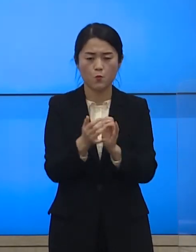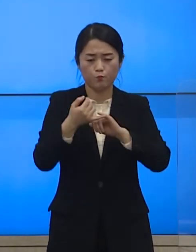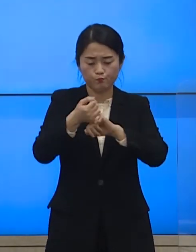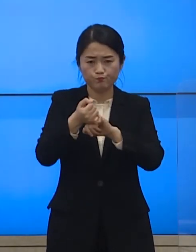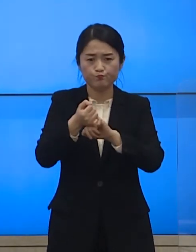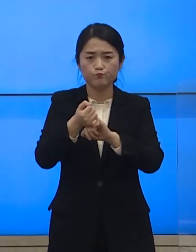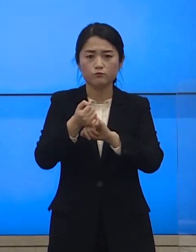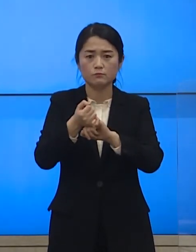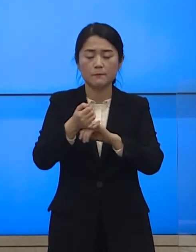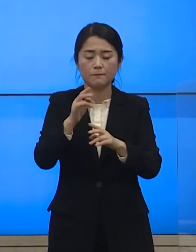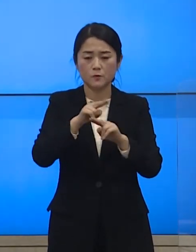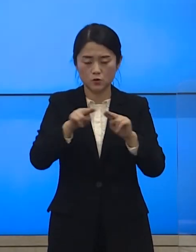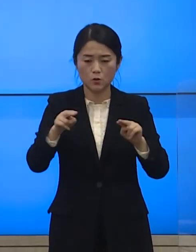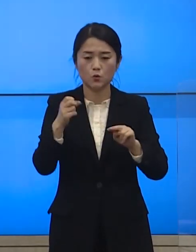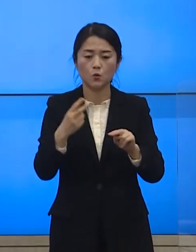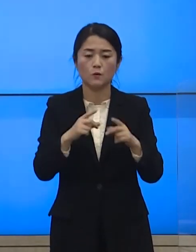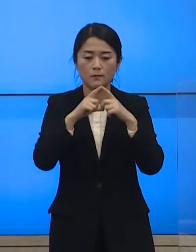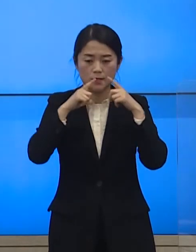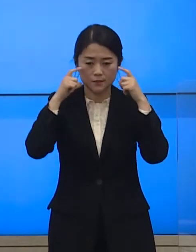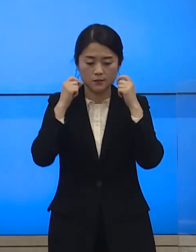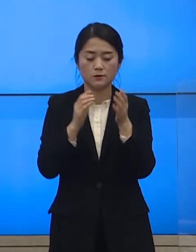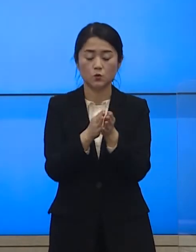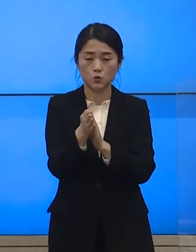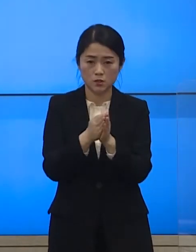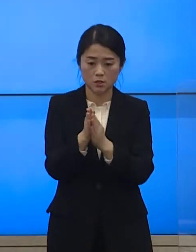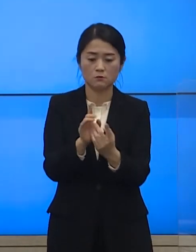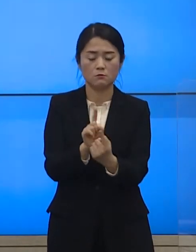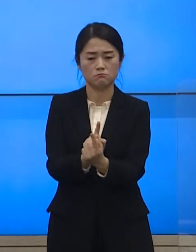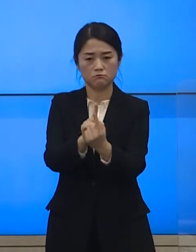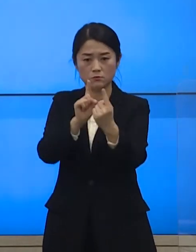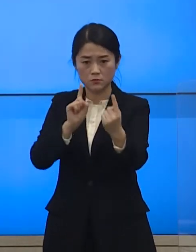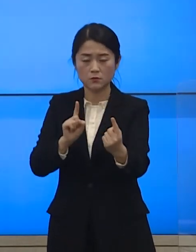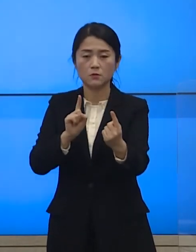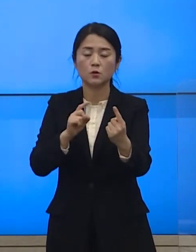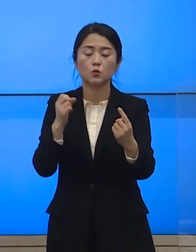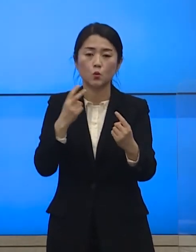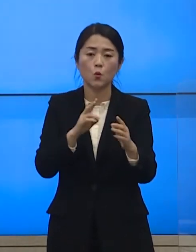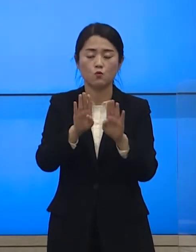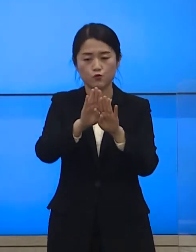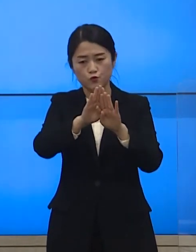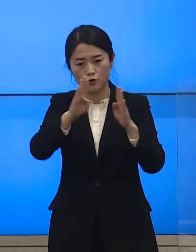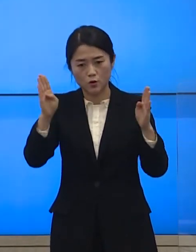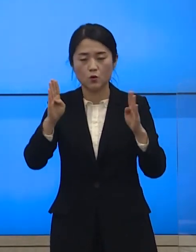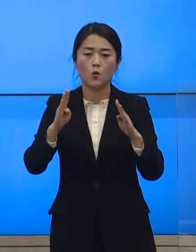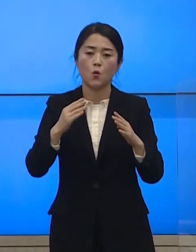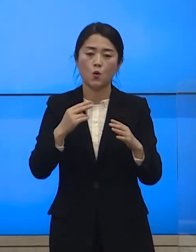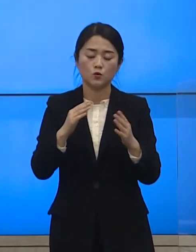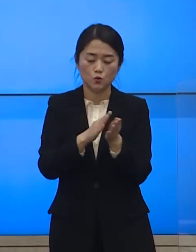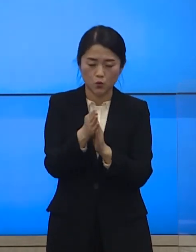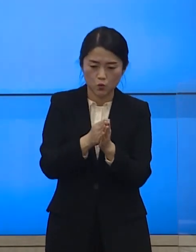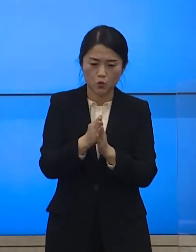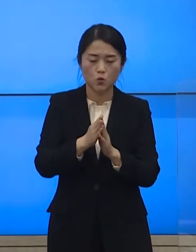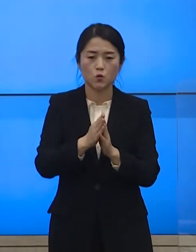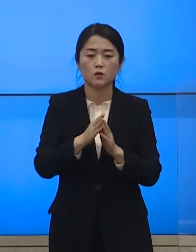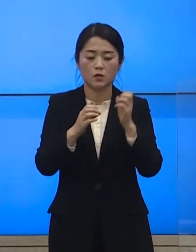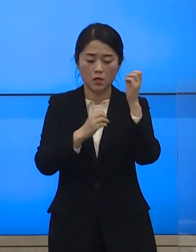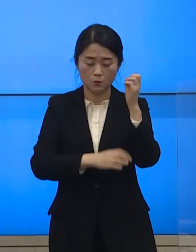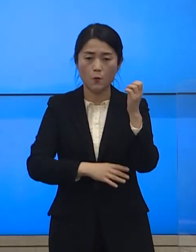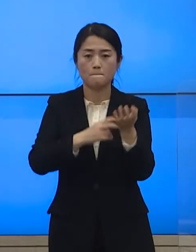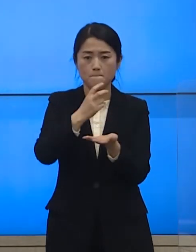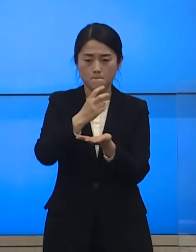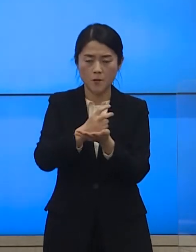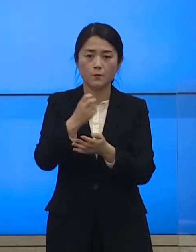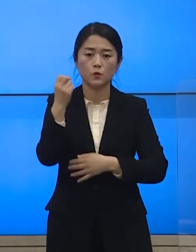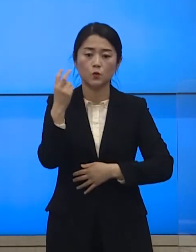마스크 착용과 손 씻기, 거리 두기와 환기, 소독 등 기본적인 방역수칙은 물론이고